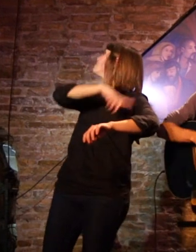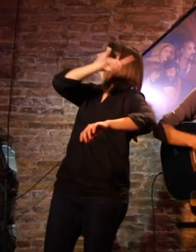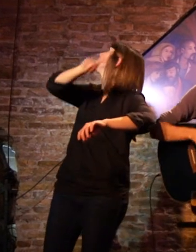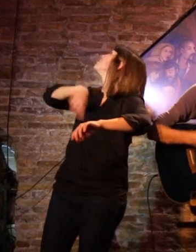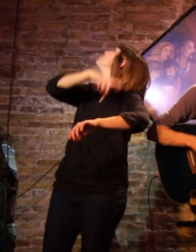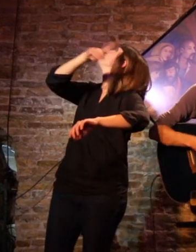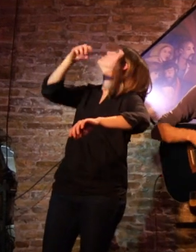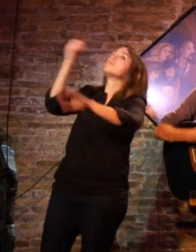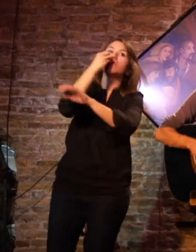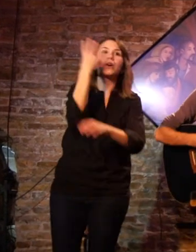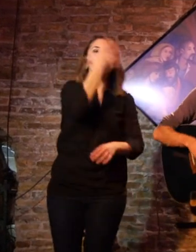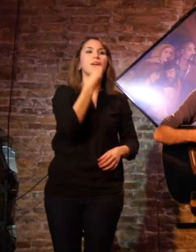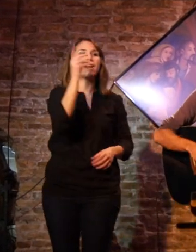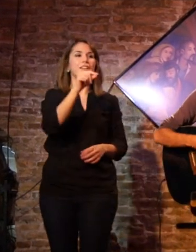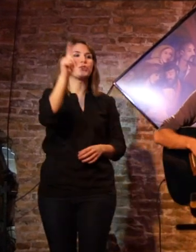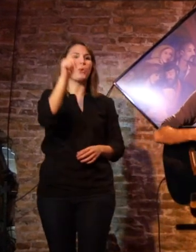Bueno, bonito y barato.